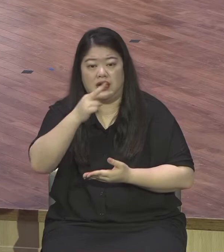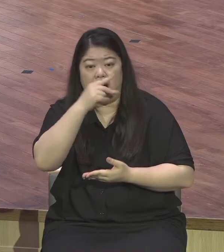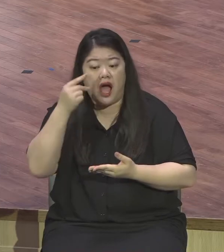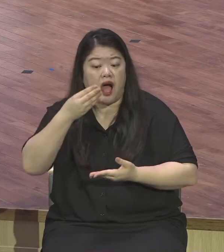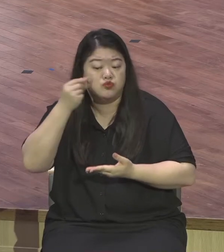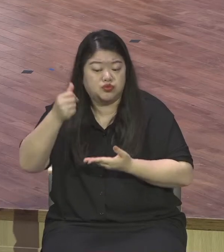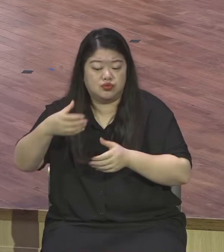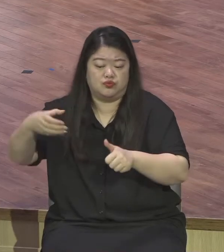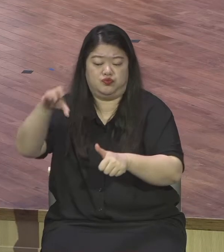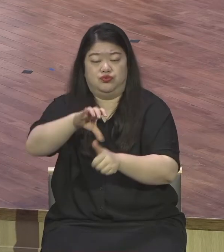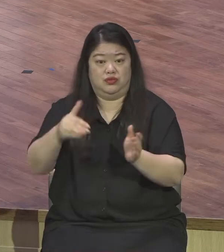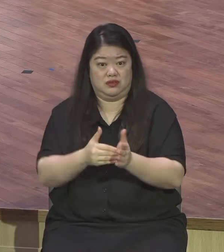싶었어요